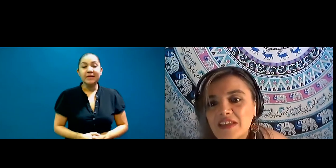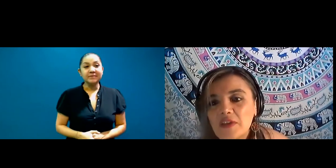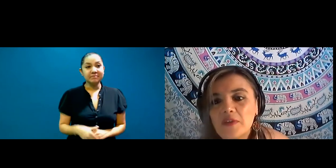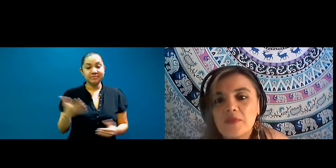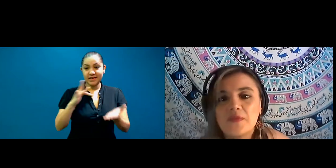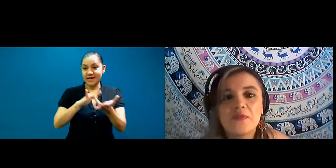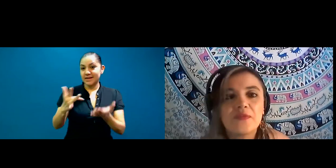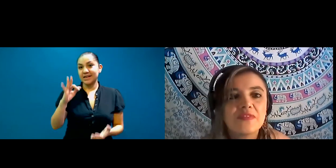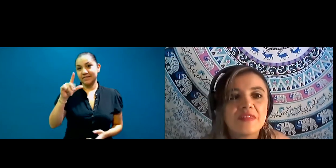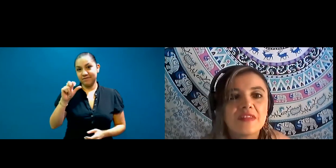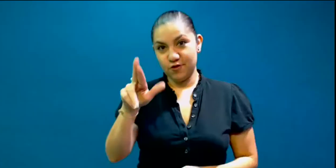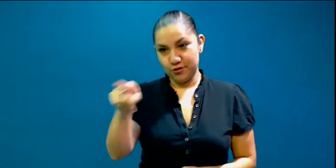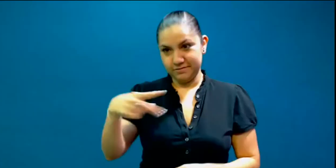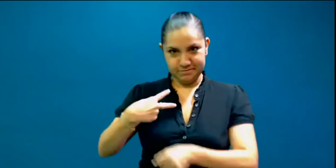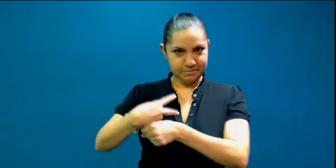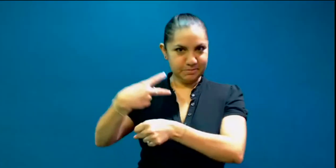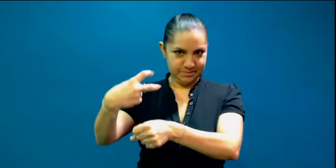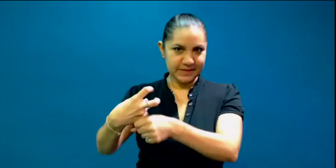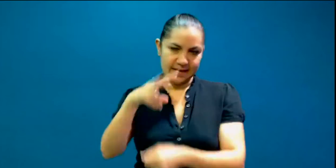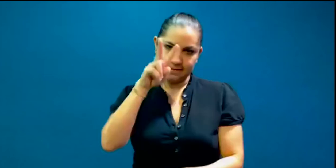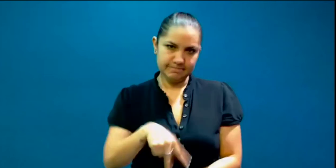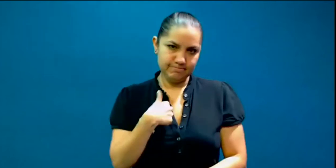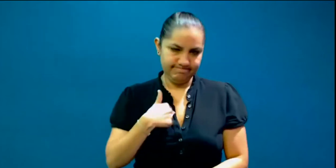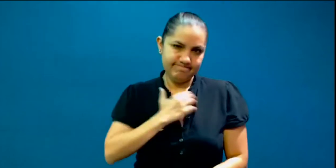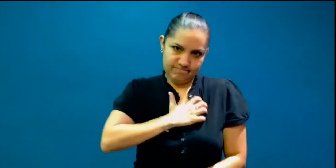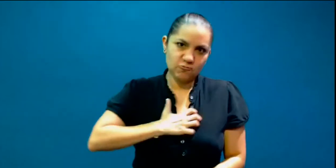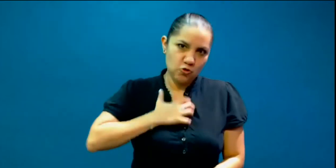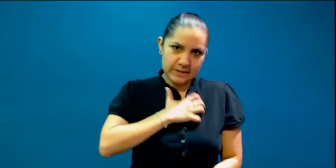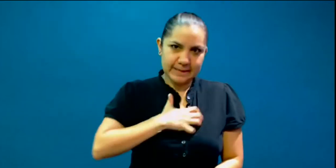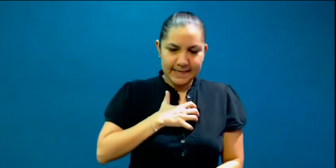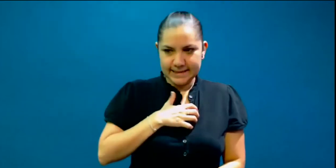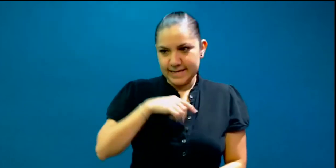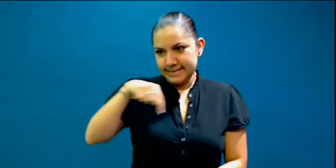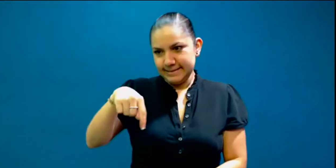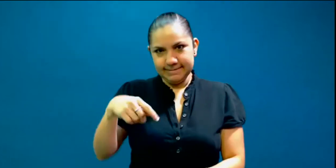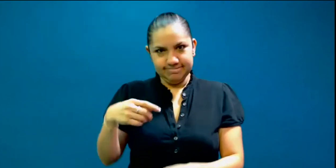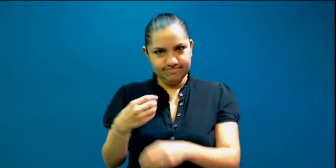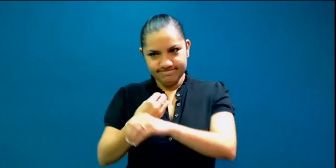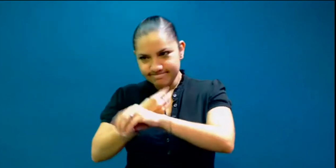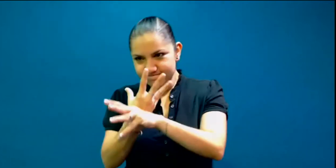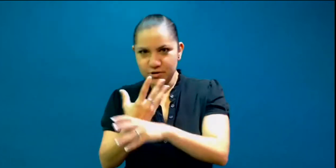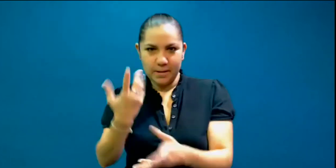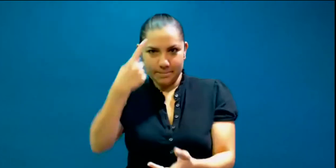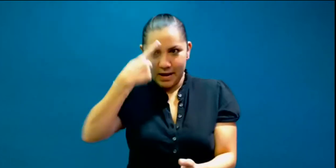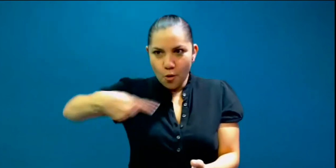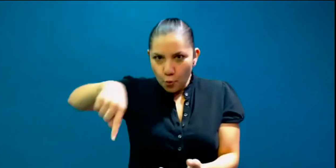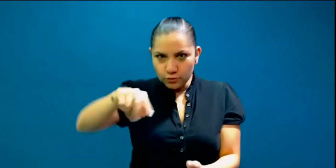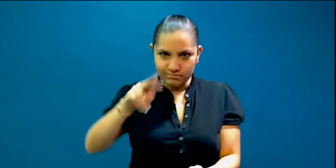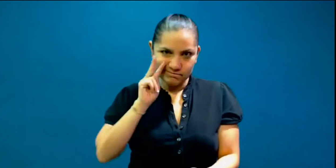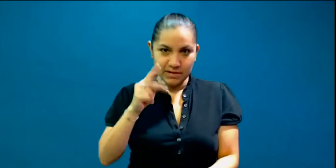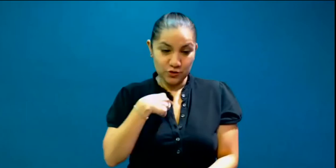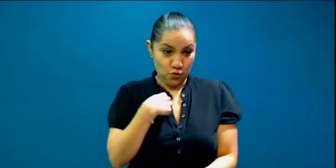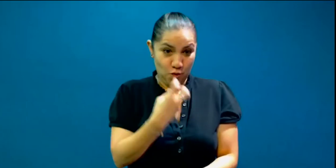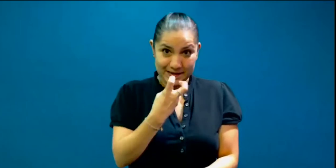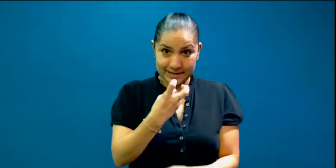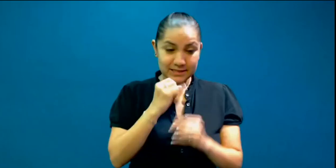Flor, por la invitación. La verdad es que es un honor para que se den cuenta lo que amo, esta profesión y la carrera y mi misión